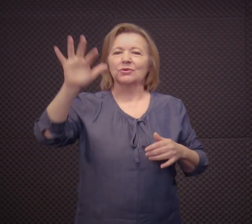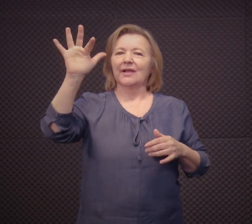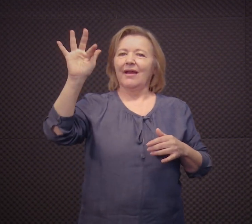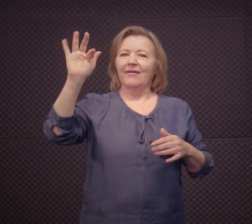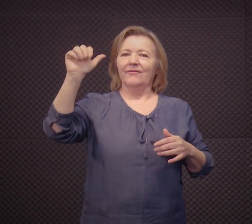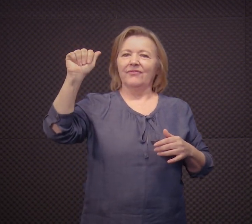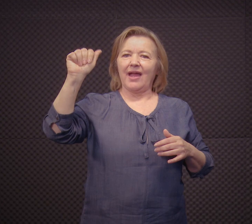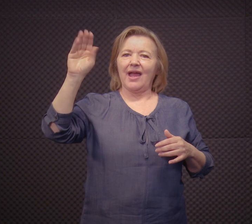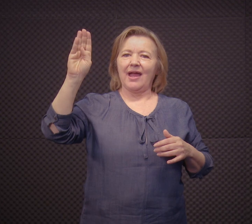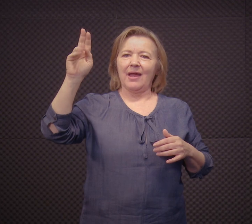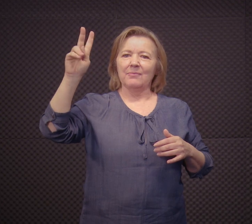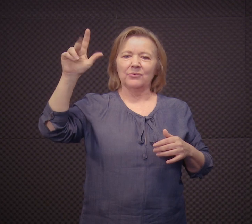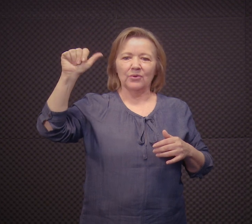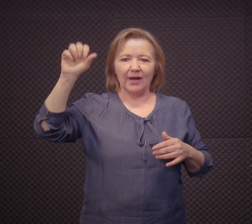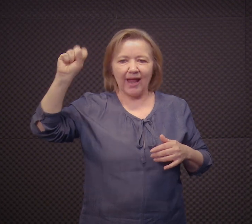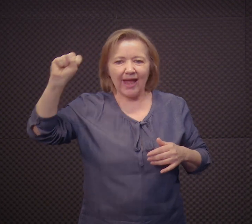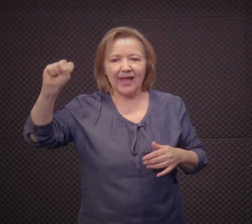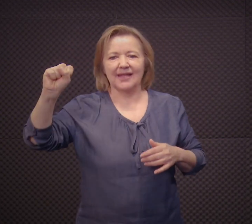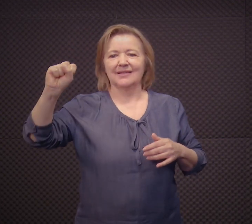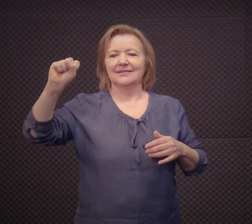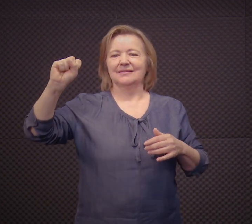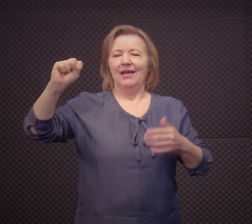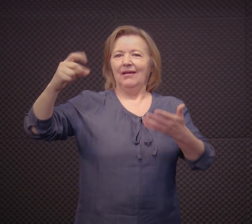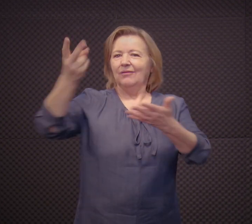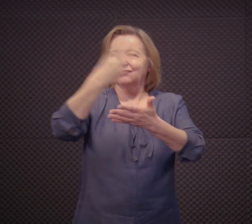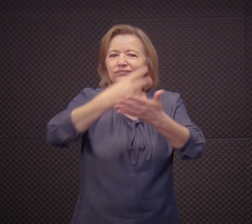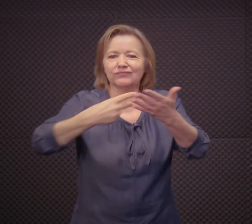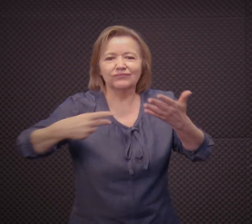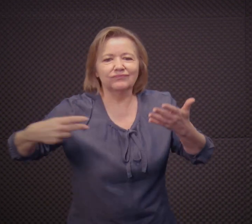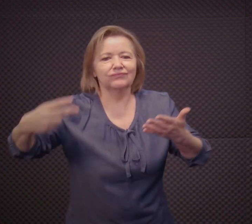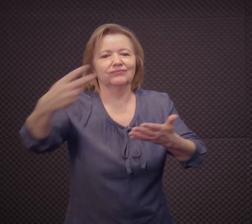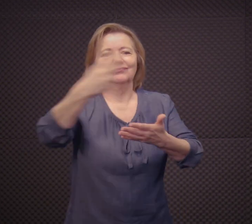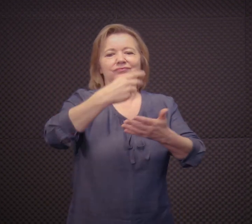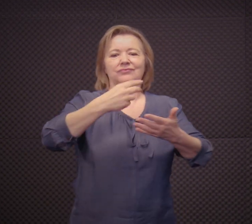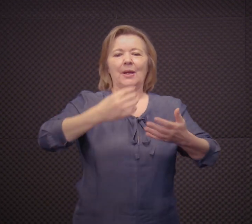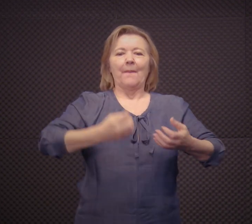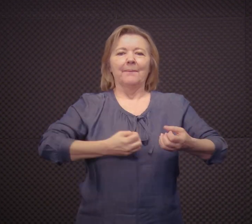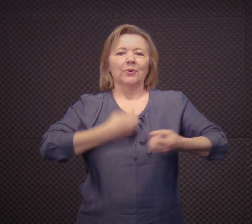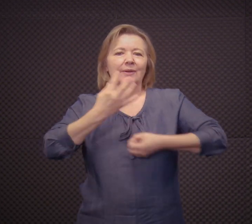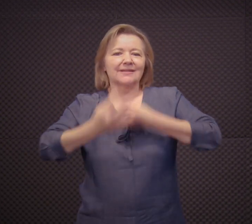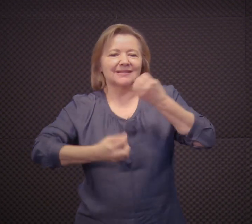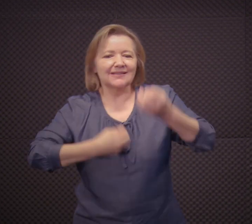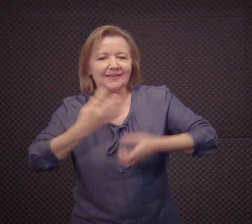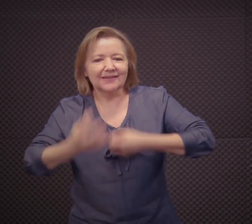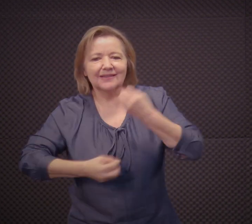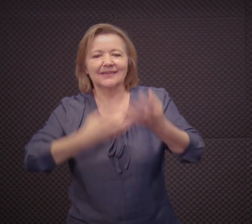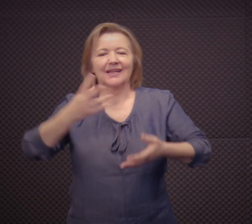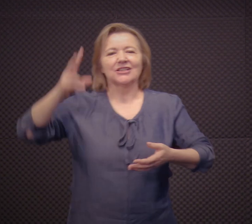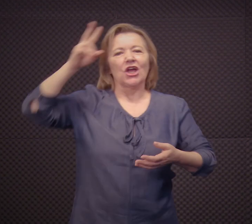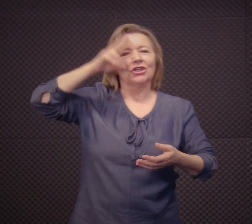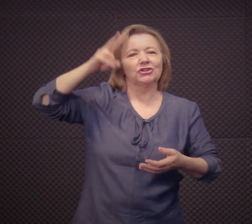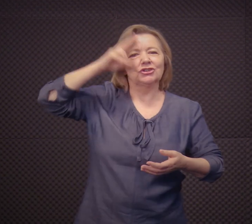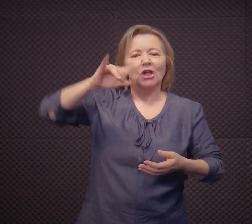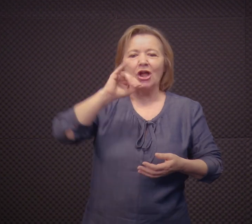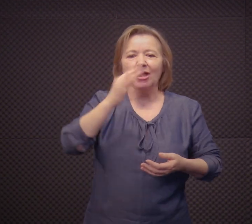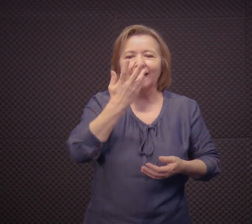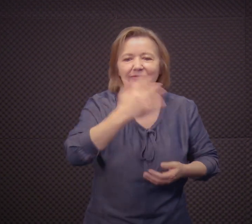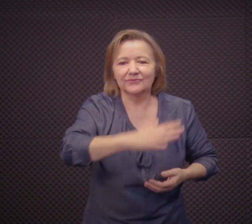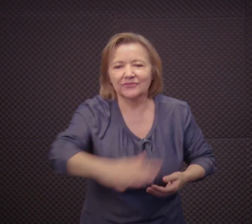Com contos, fábulas, imagens, desenhos, poesias,